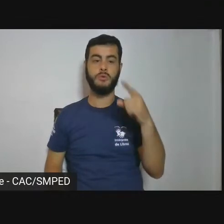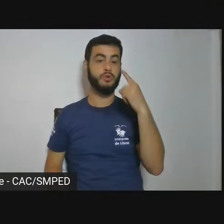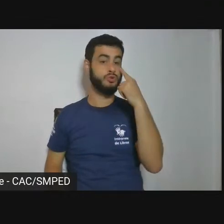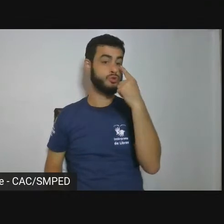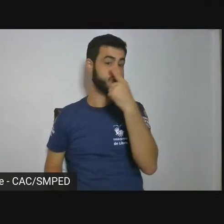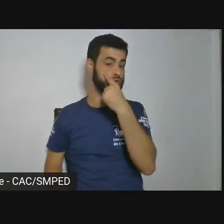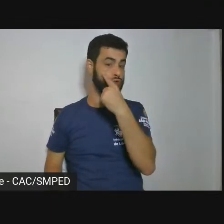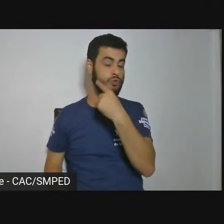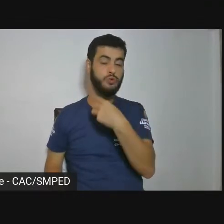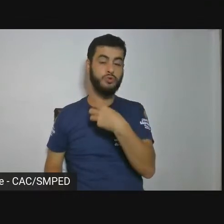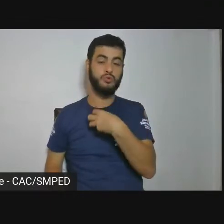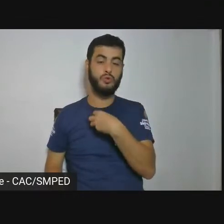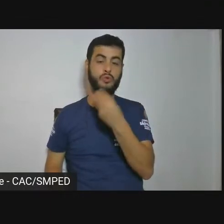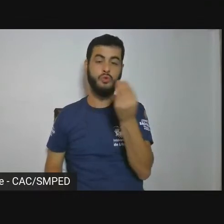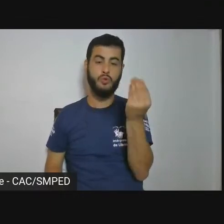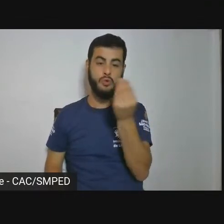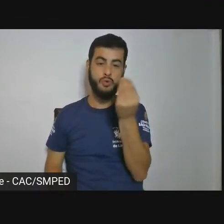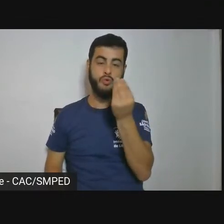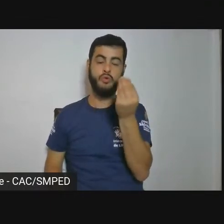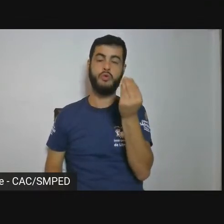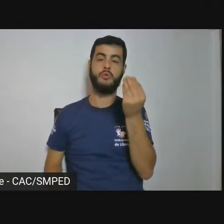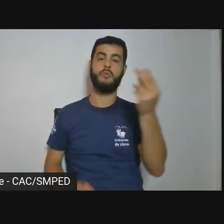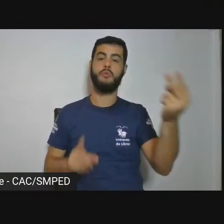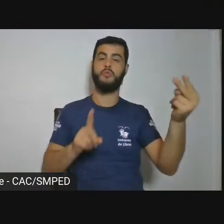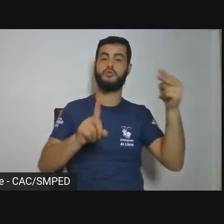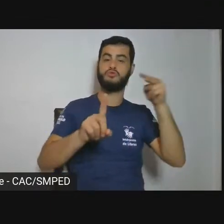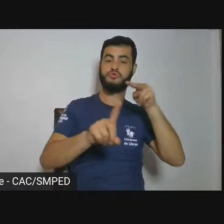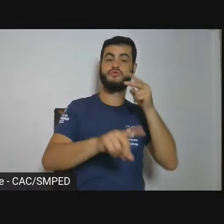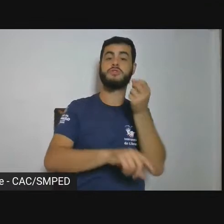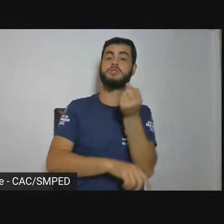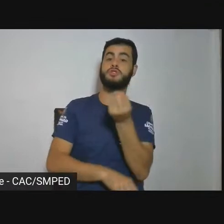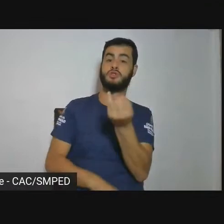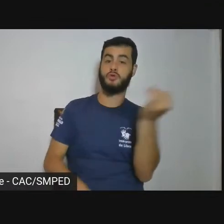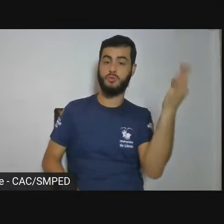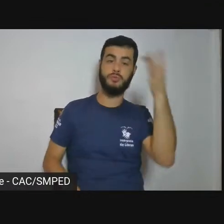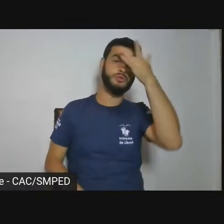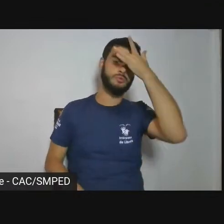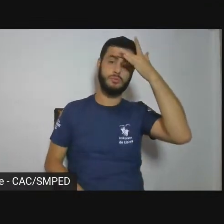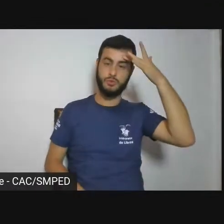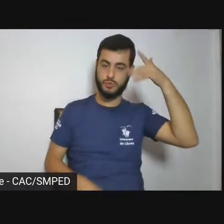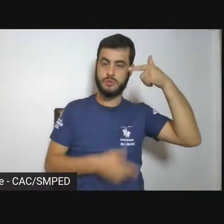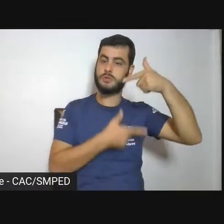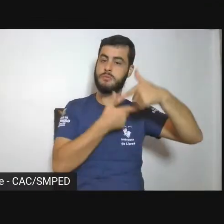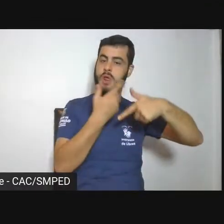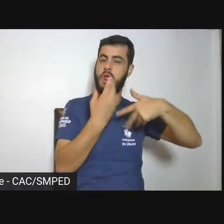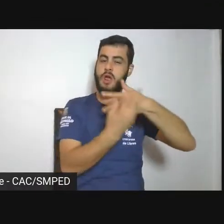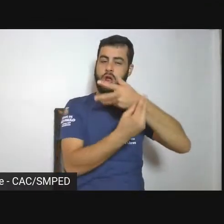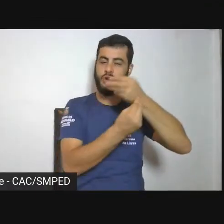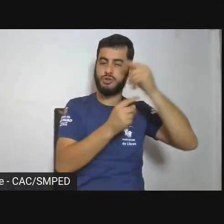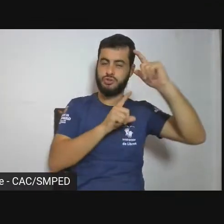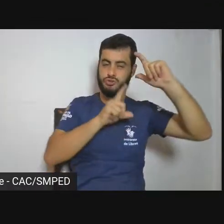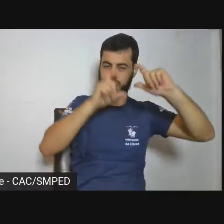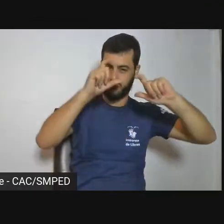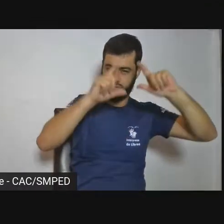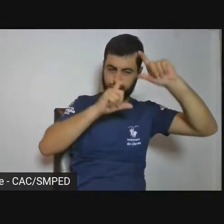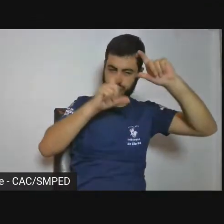alguns artistas que também são fotógrafos,